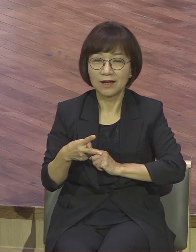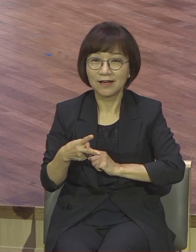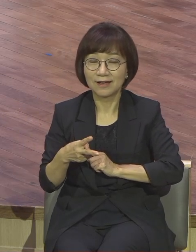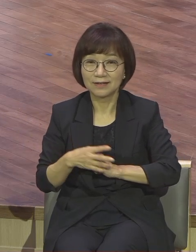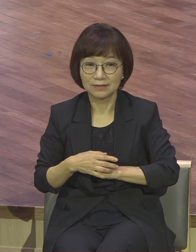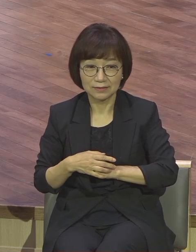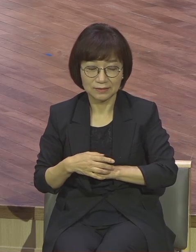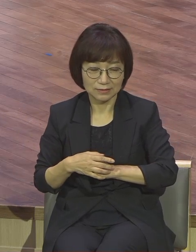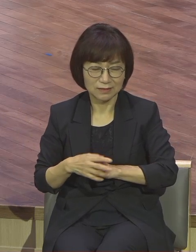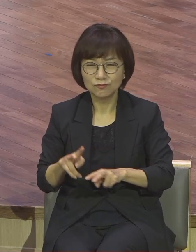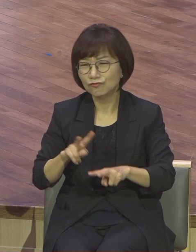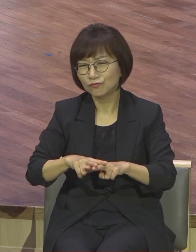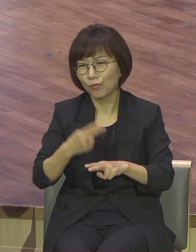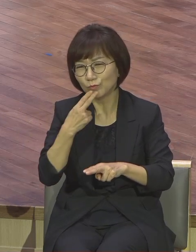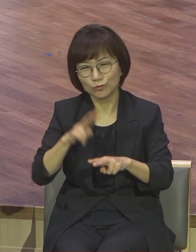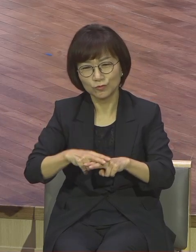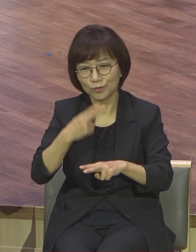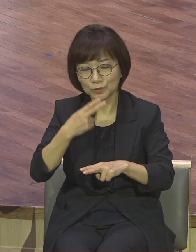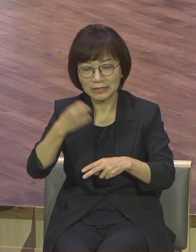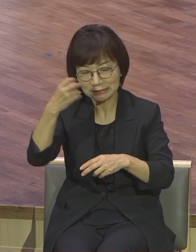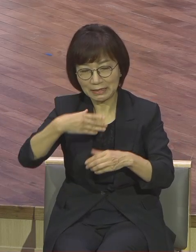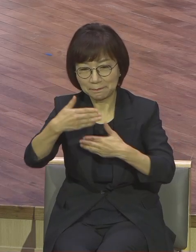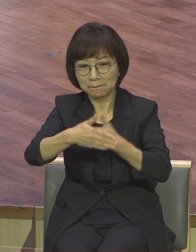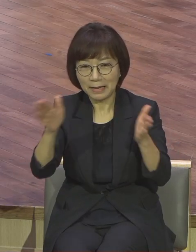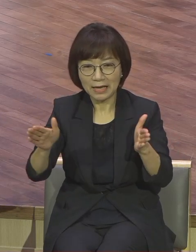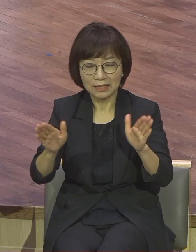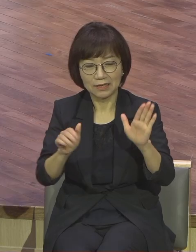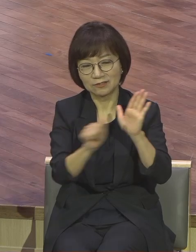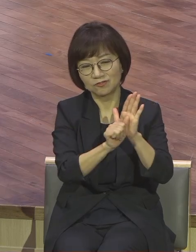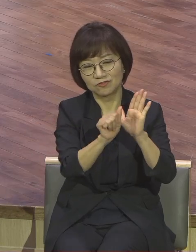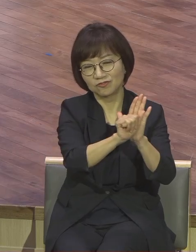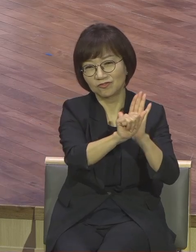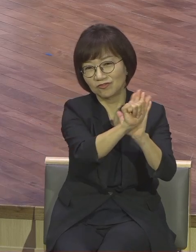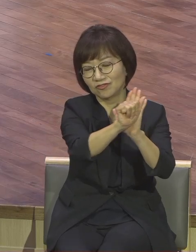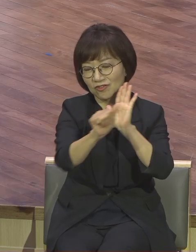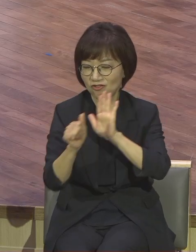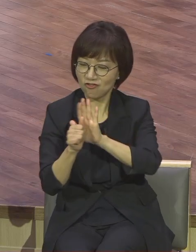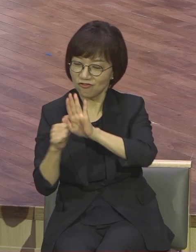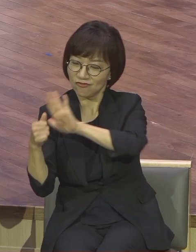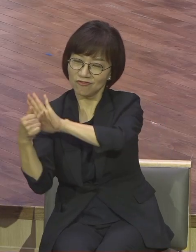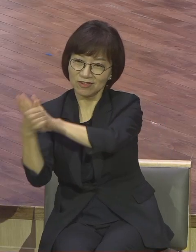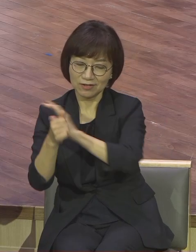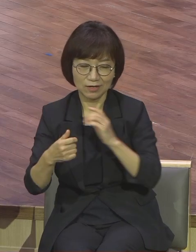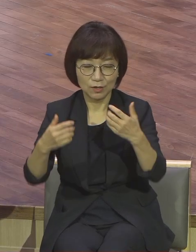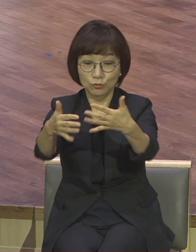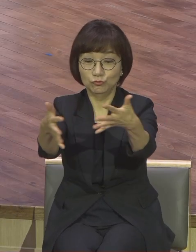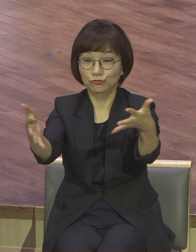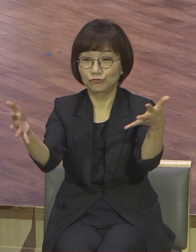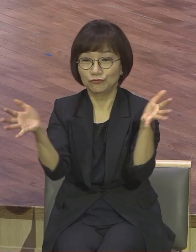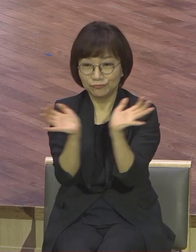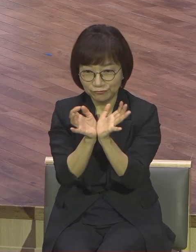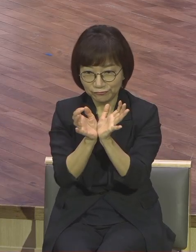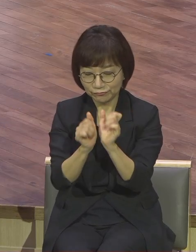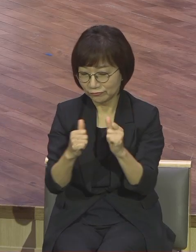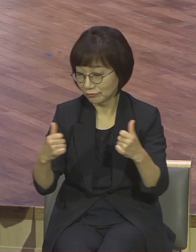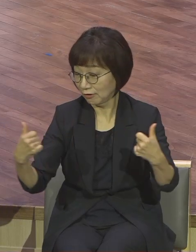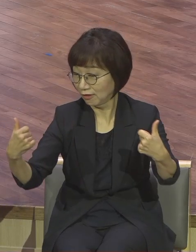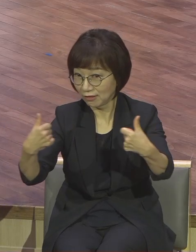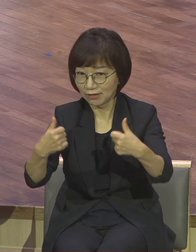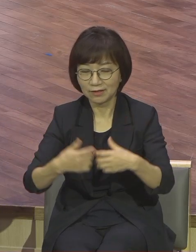어찌나 있습니까 없습니다 그때 그냥 방에 벽에 앉아가지고 차 한잔 먹고 이야기하는 게 새벽에도 종치네 늘